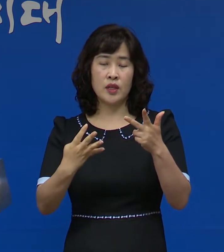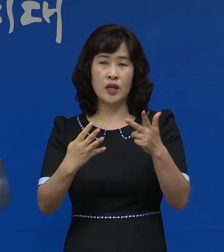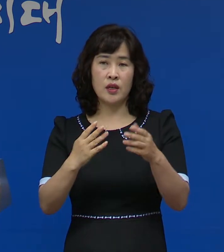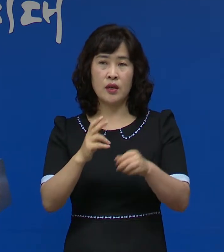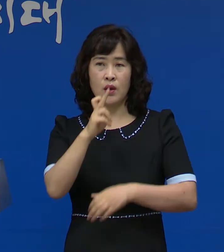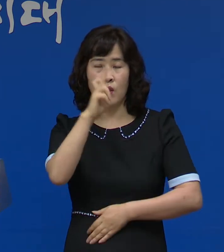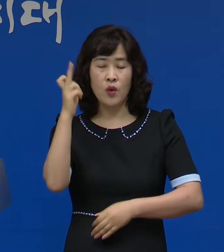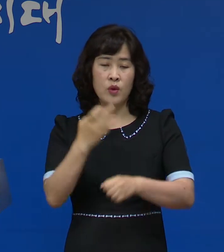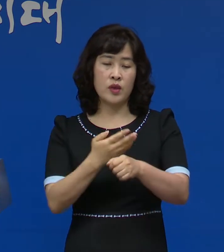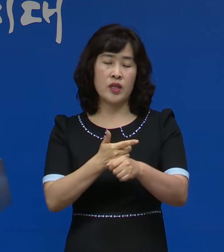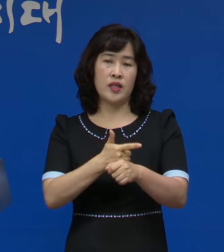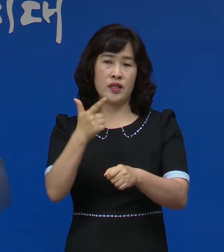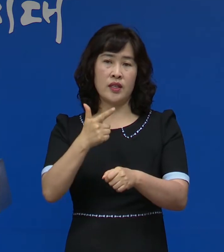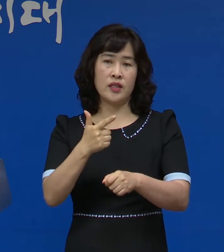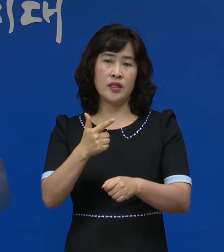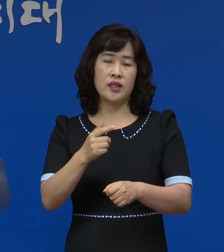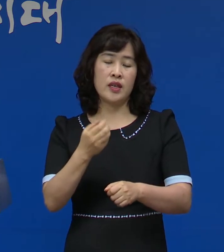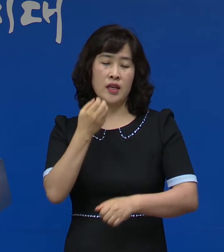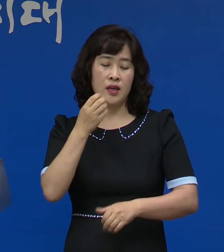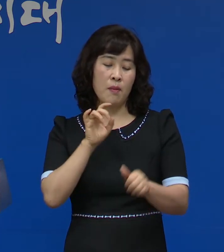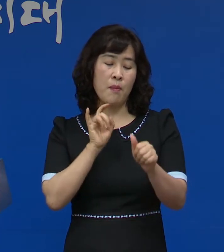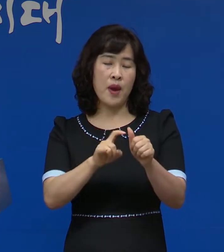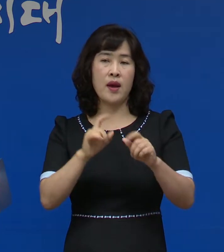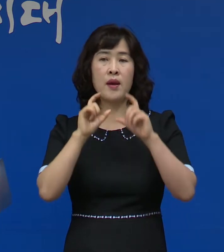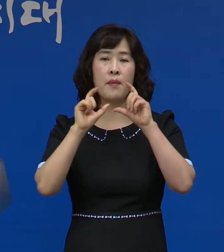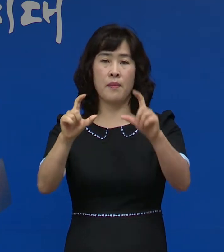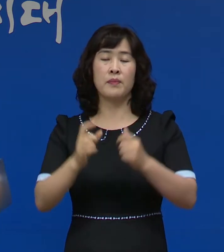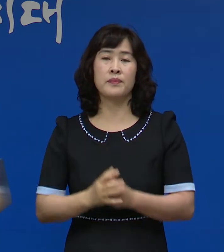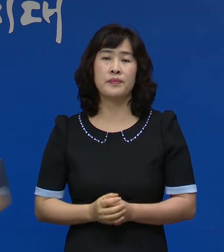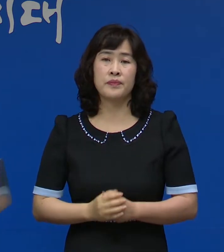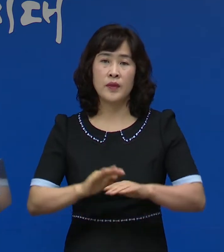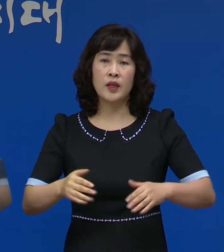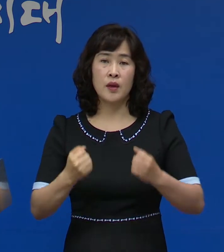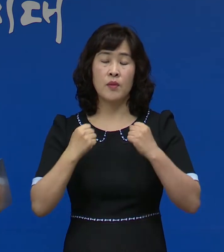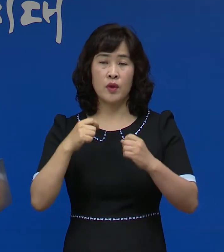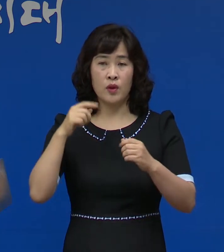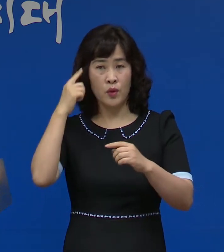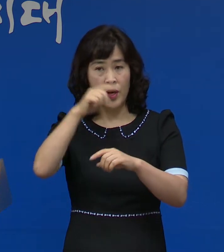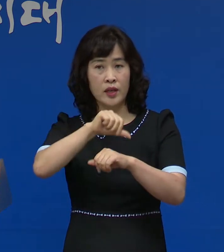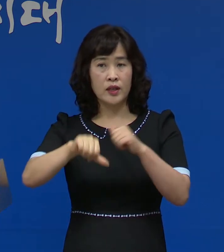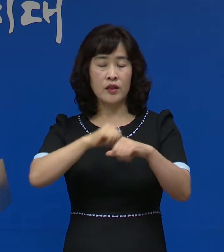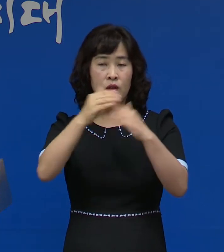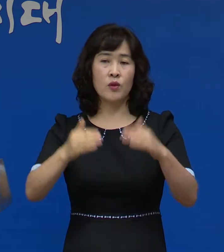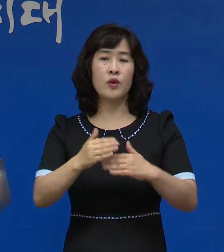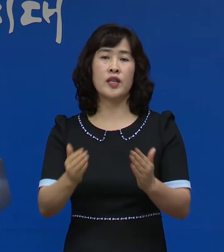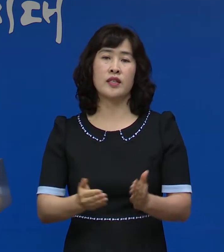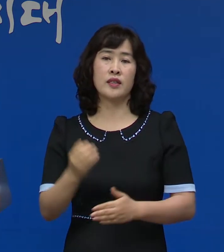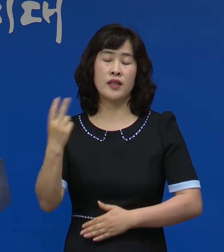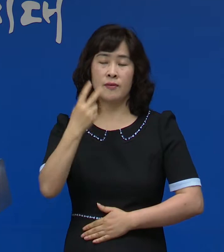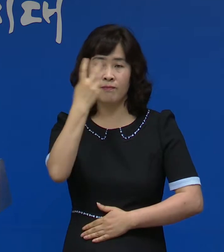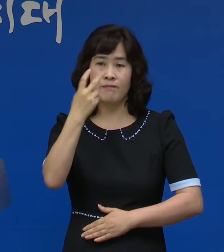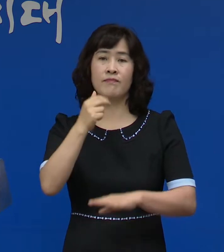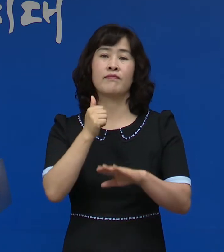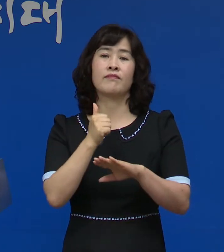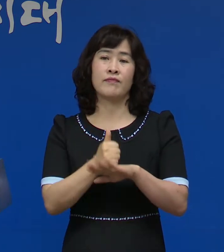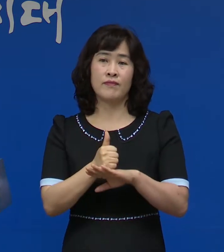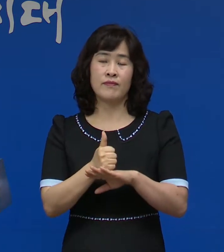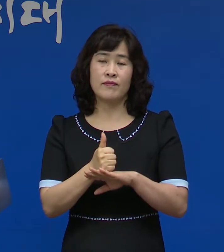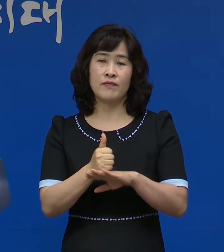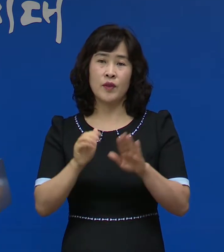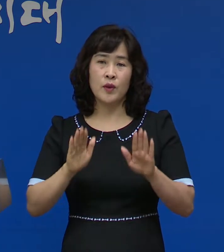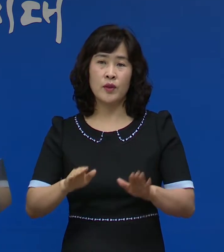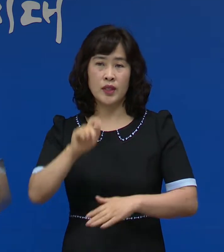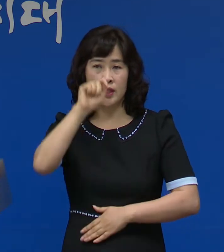6시경 양성으로 통보되었습니다 전남보건환경연구원에서 재검사를 실시해서